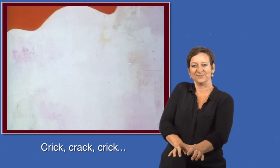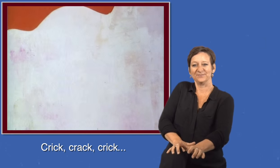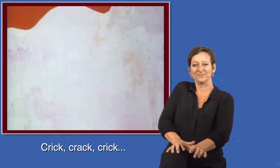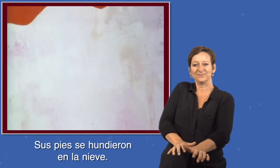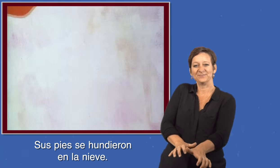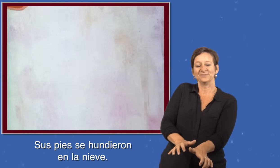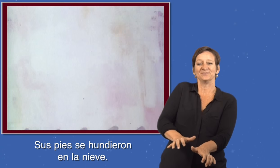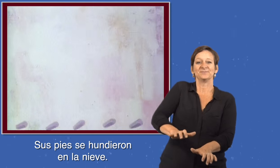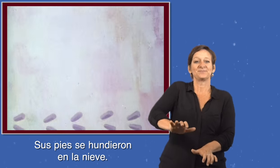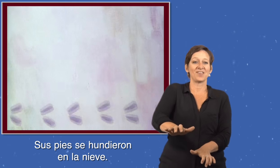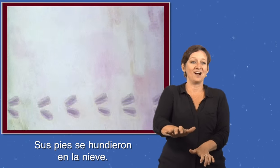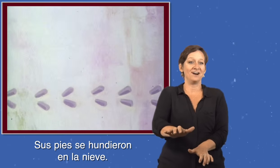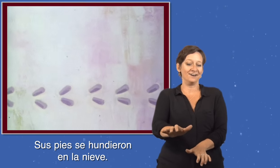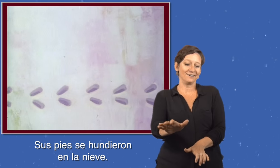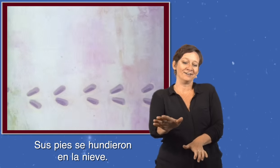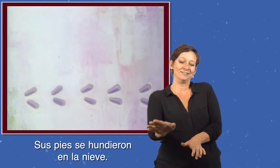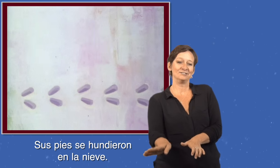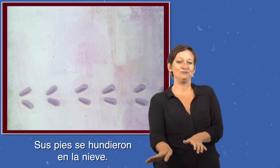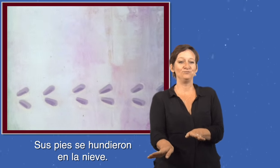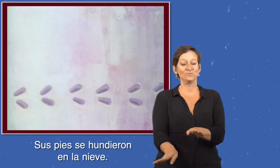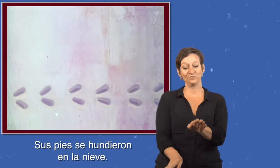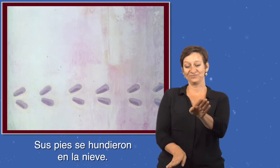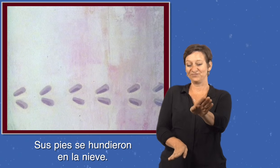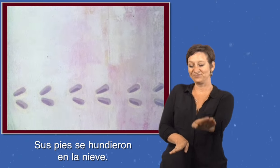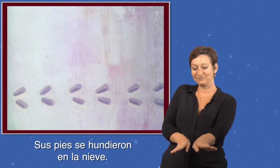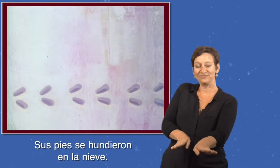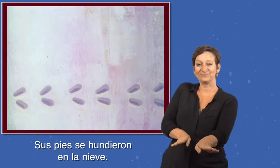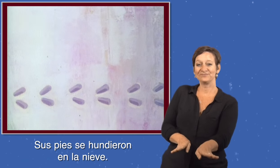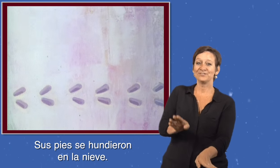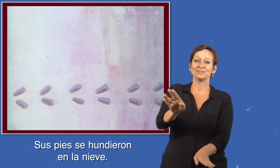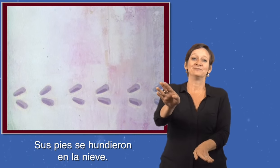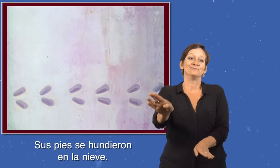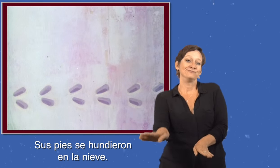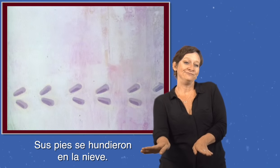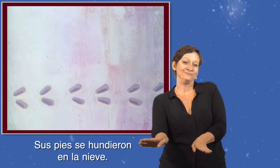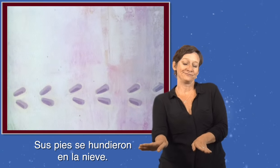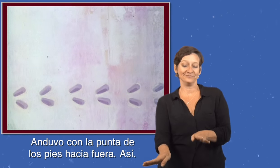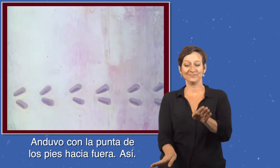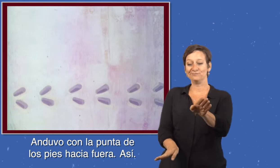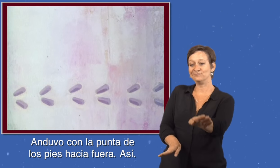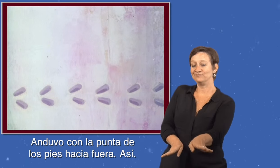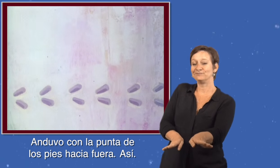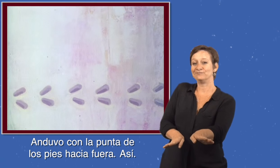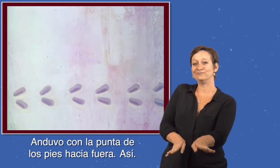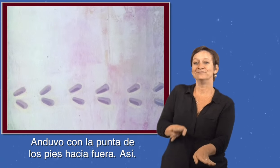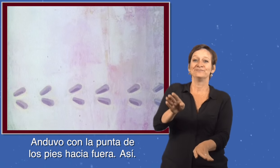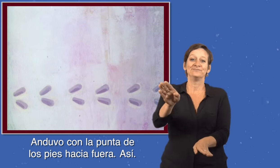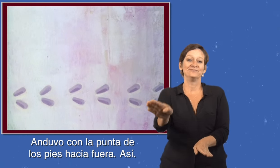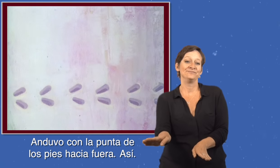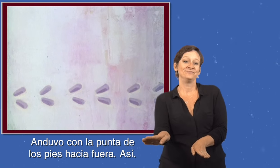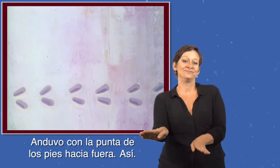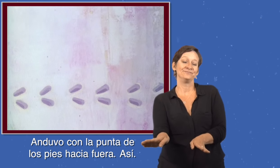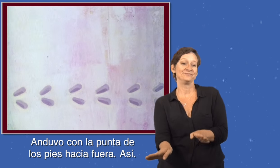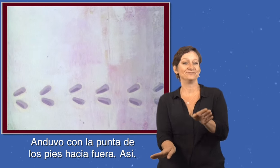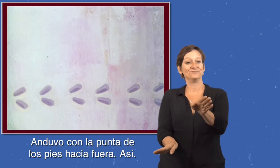Sus pies se hundieron en la nieve. Anduvo con la punta de los pies hacia